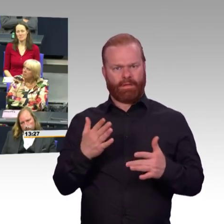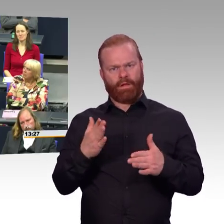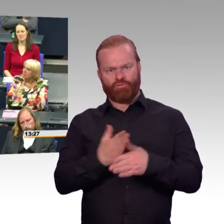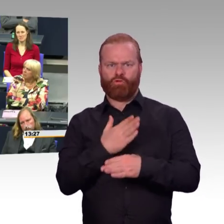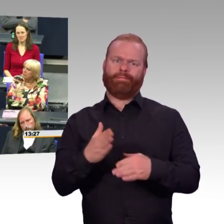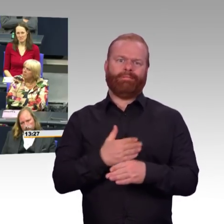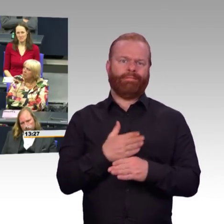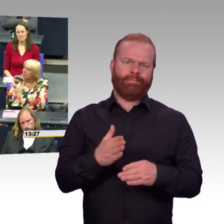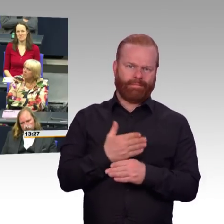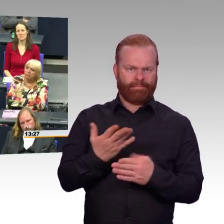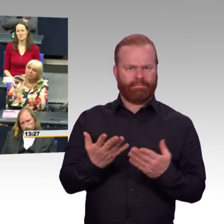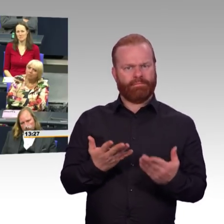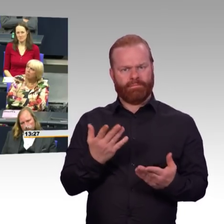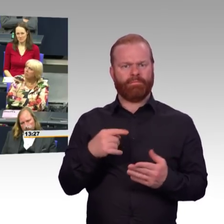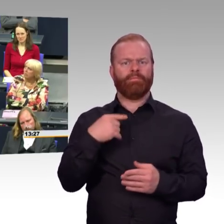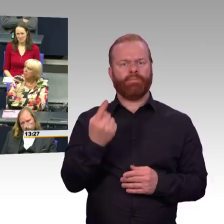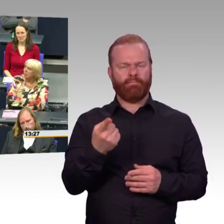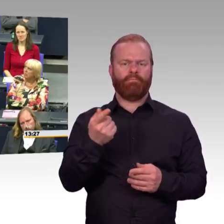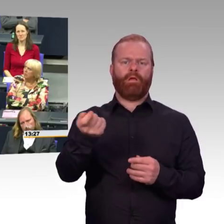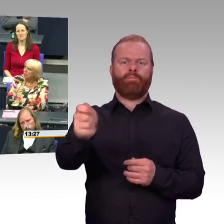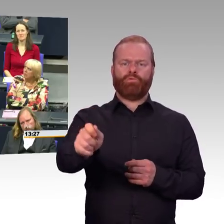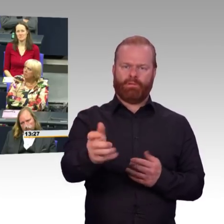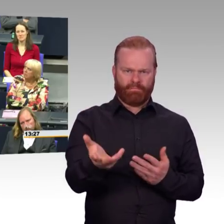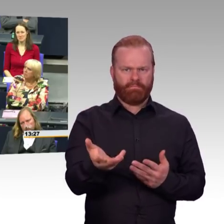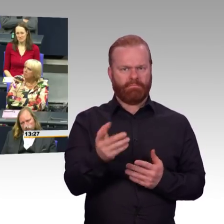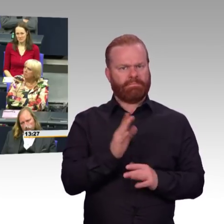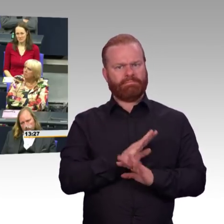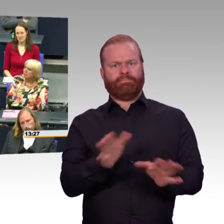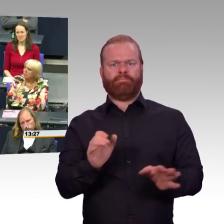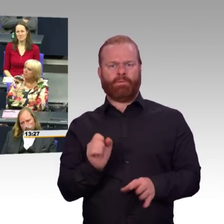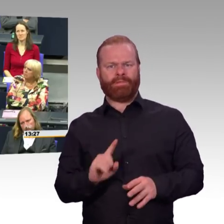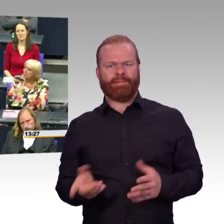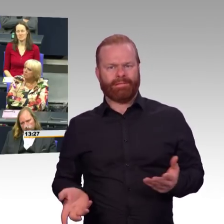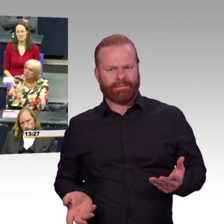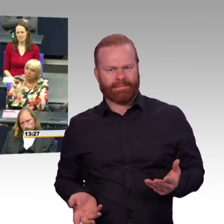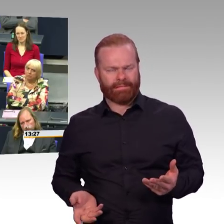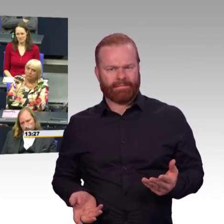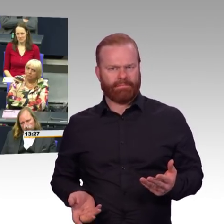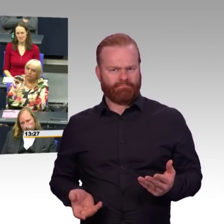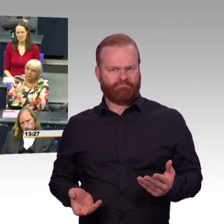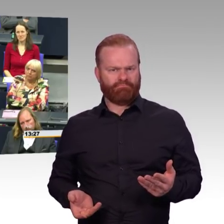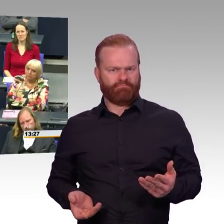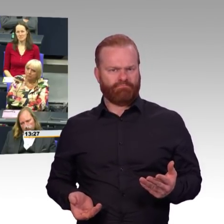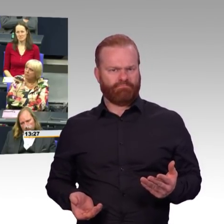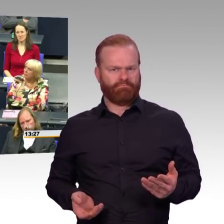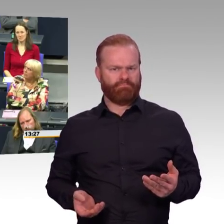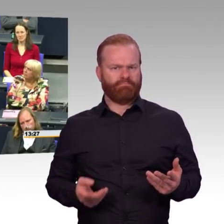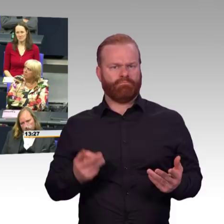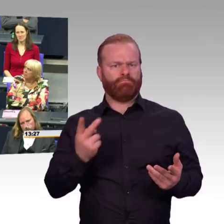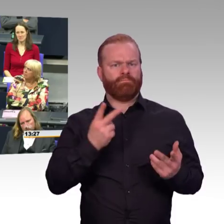so wie wir das in allen anderen Gesetzesformen auch tun. Da müssen Sie nicht am Tag drauf die Kraftwerke abschalten. Sondern was es gibt, ist ein Bekenntnis,